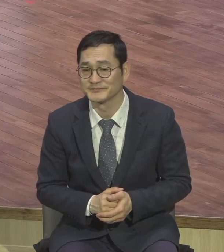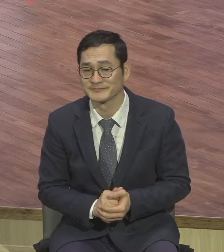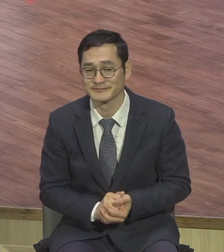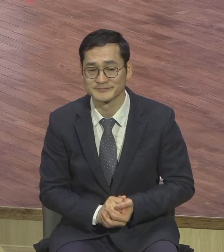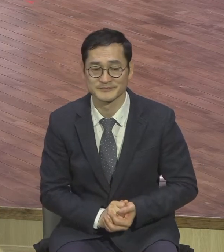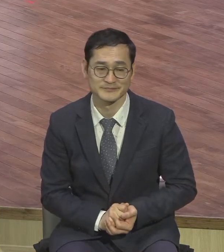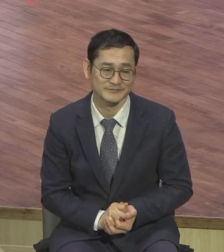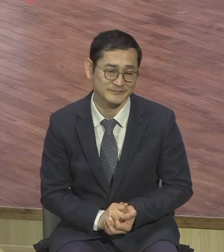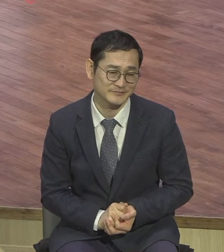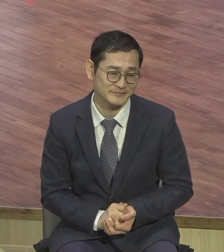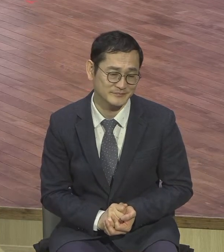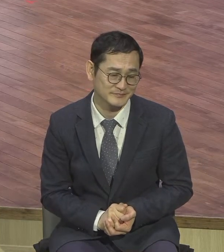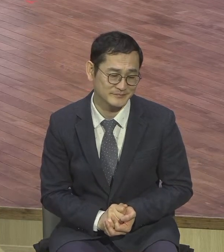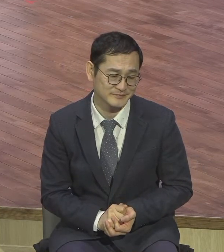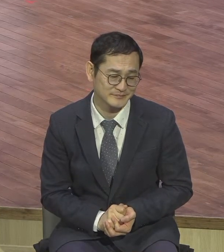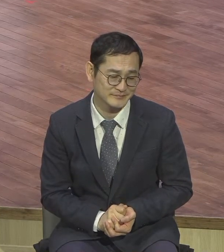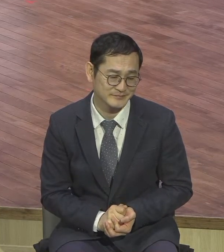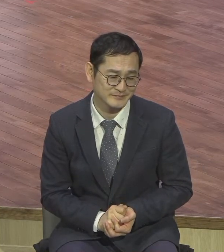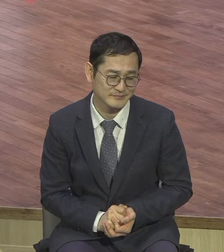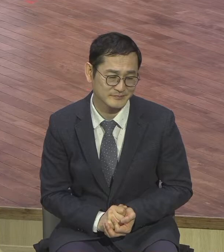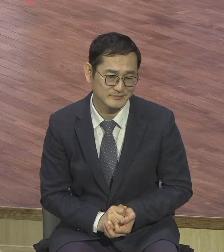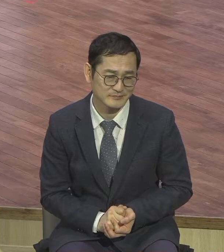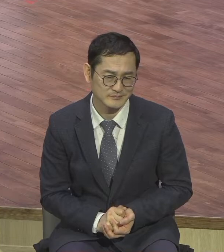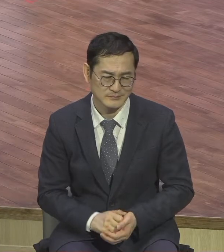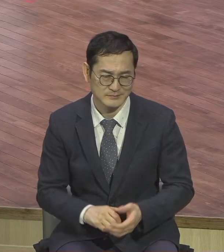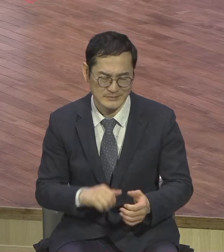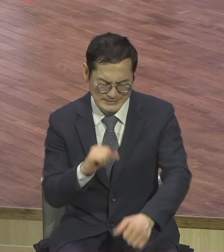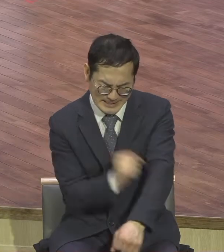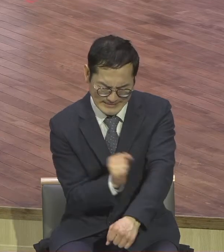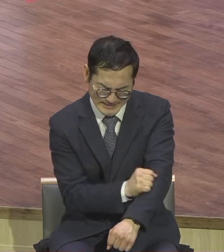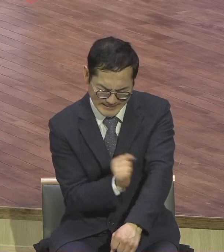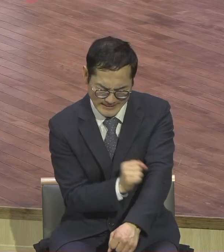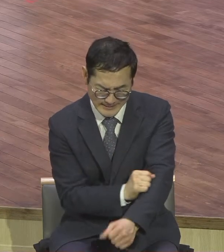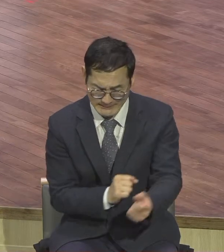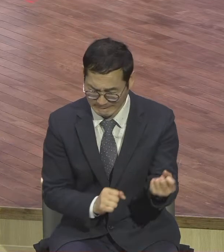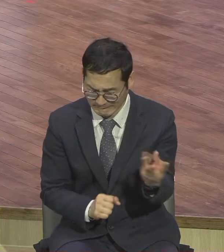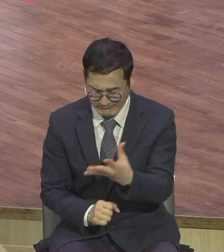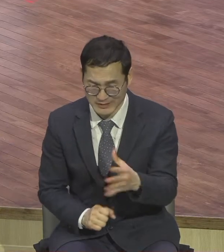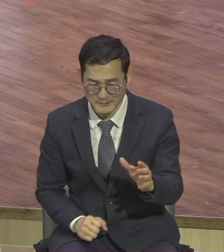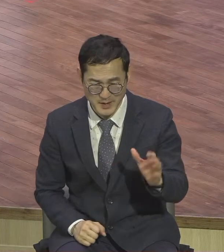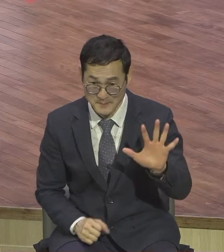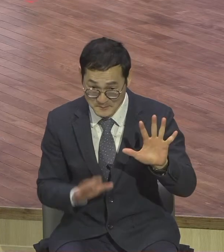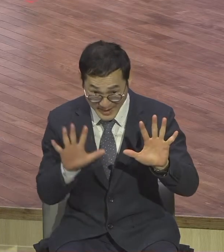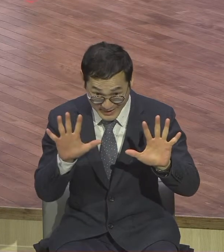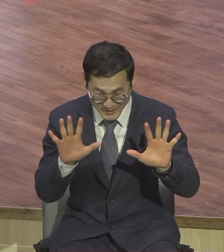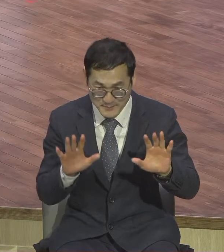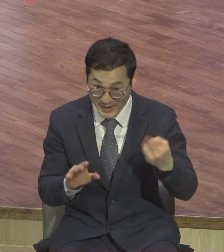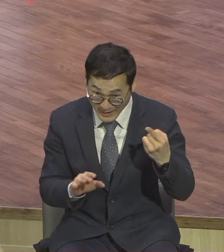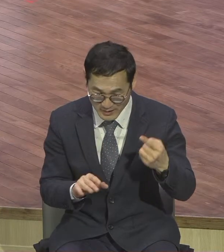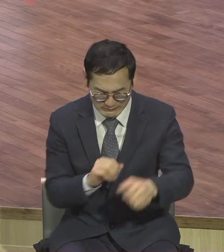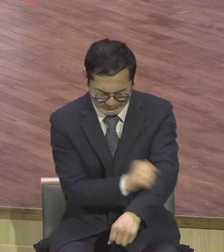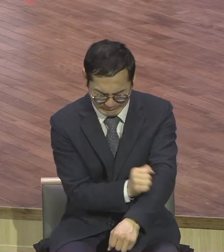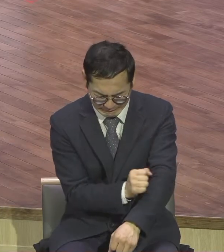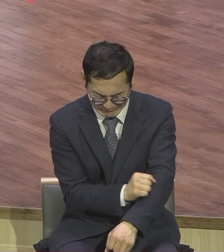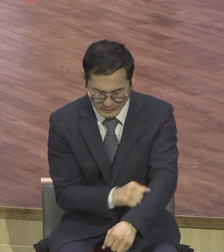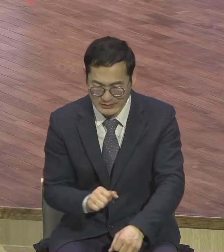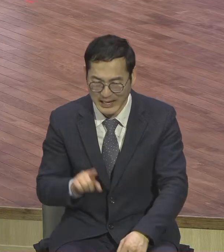백가지 중에 하나 걸렸다고 하나 지적당했다고 기분 나쁩니까? 양심이 바르지